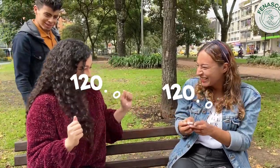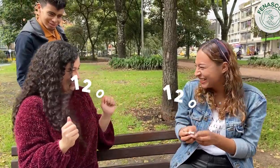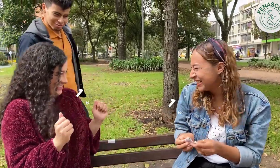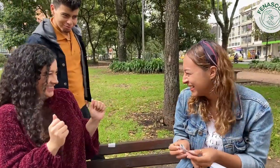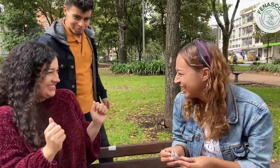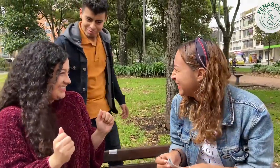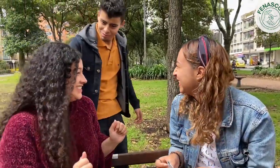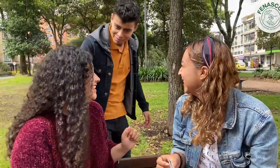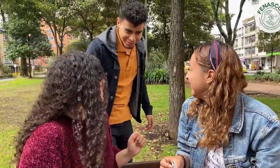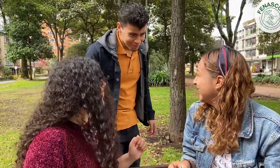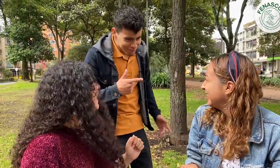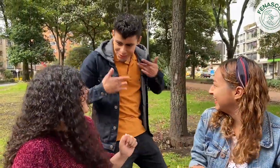¡Las veo muy felices!